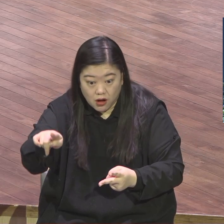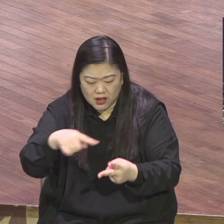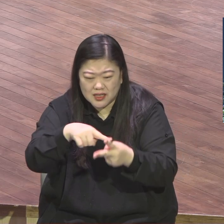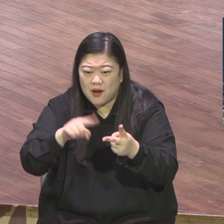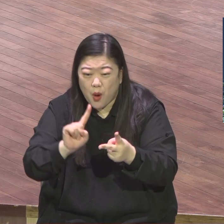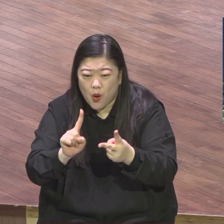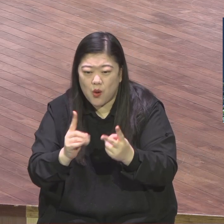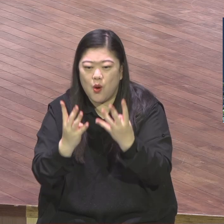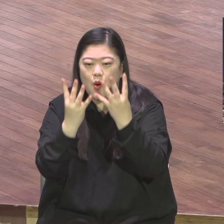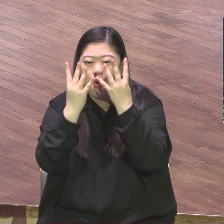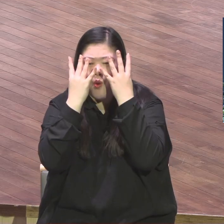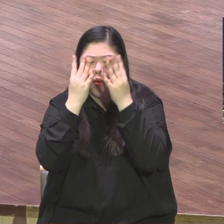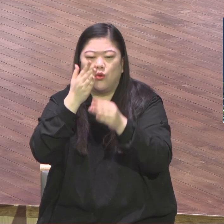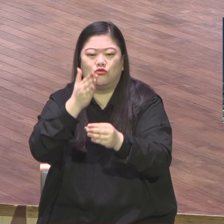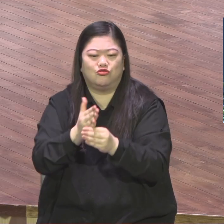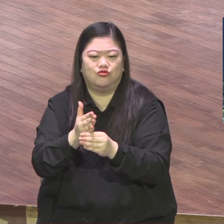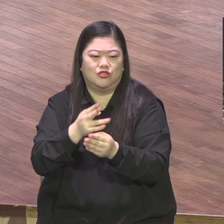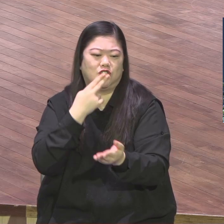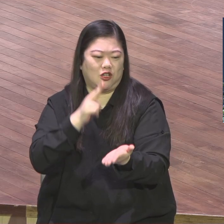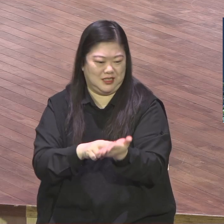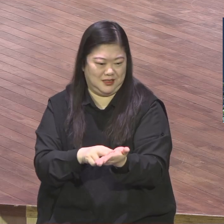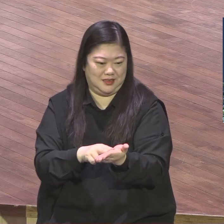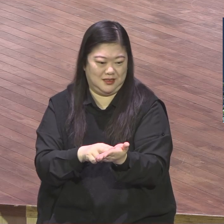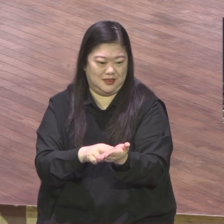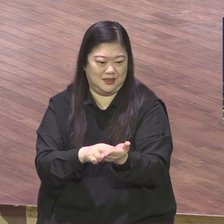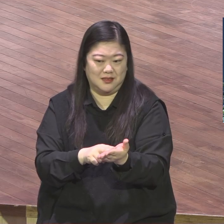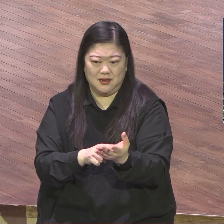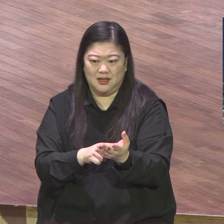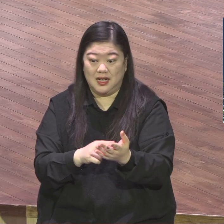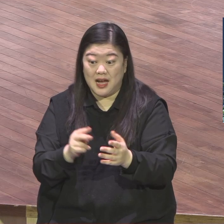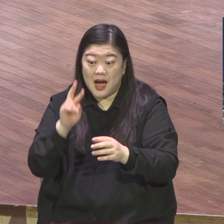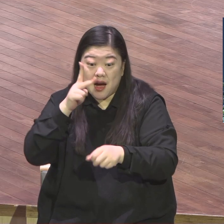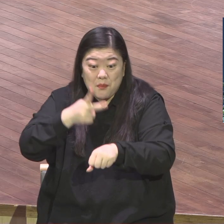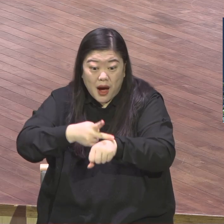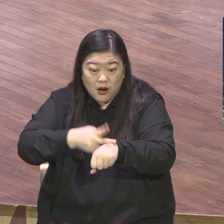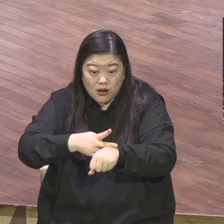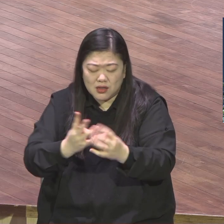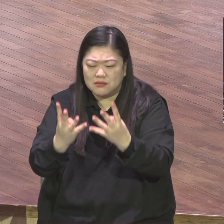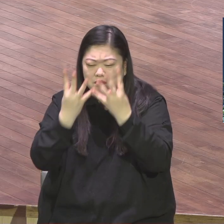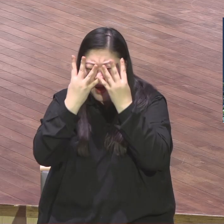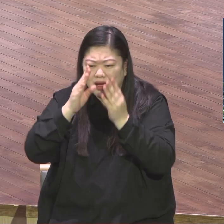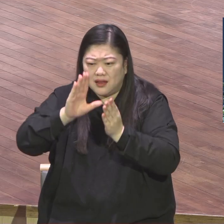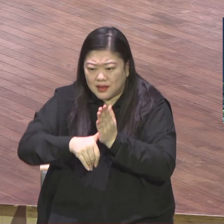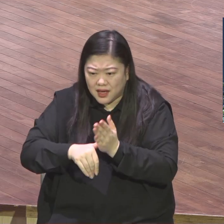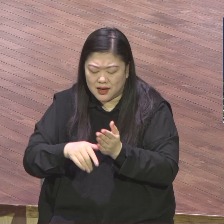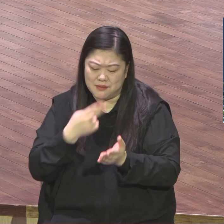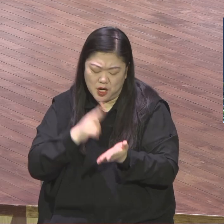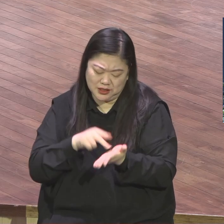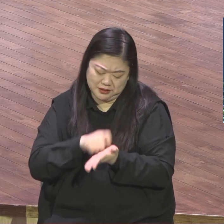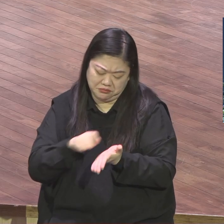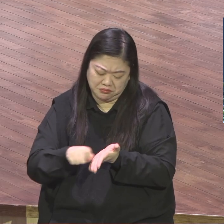편지예요. 이 옥중서신은 각 서신마다 특별한 메시지를 여기서 담고 있는데 에베소스는